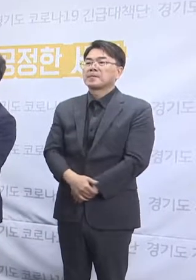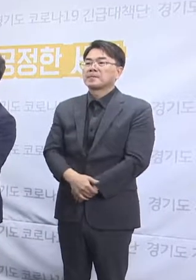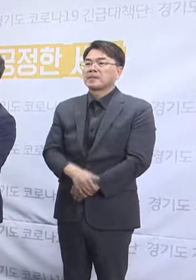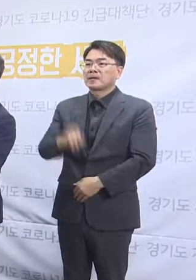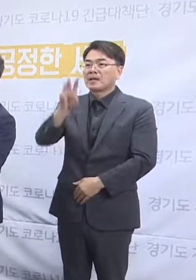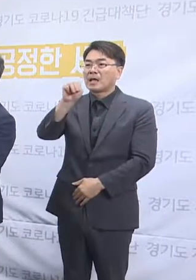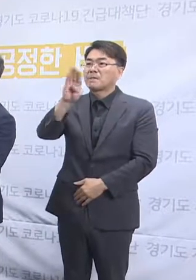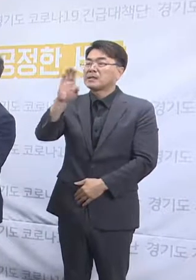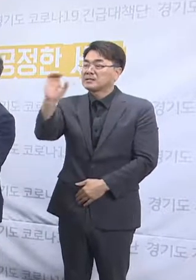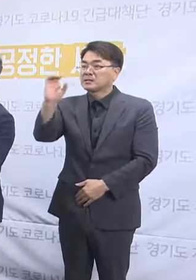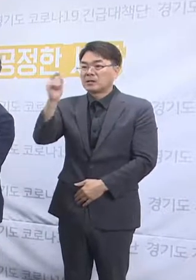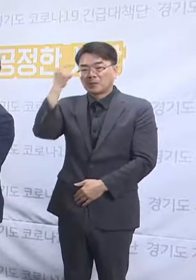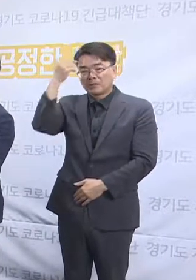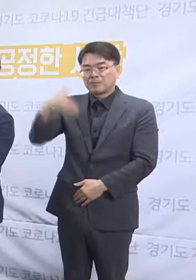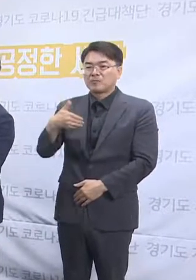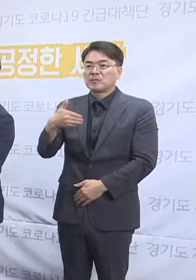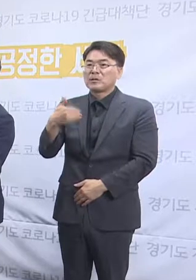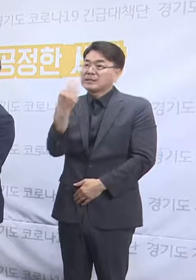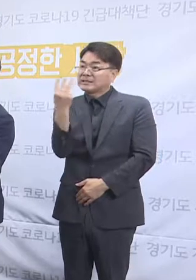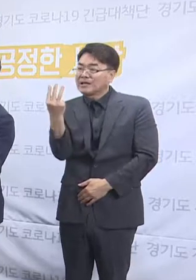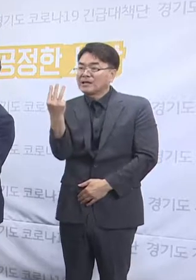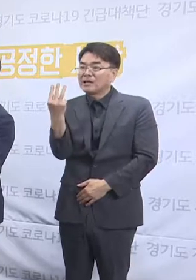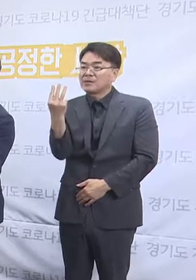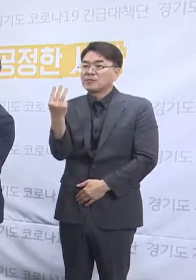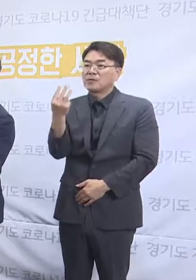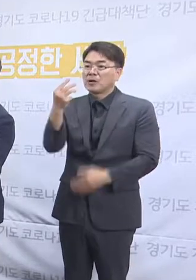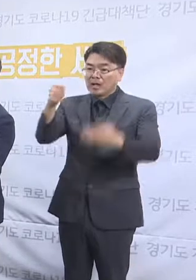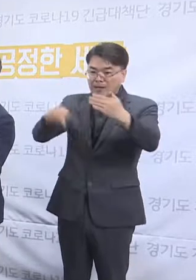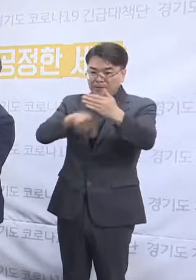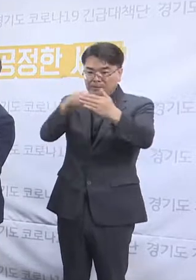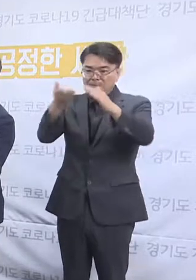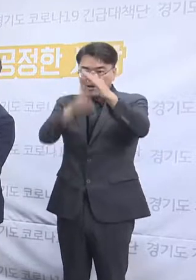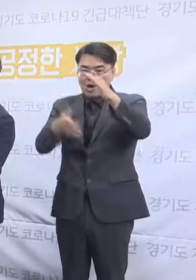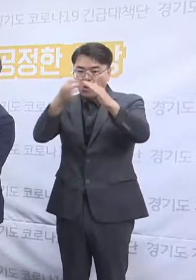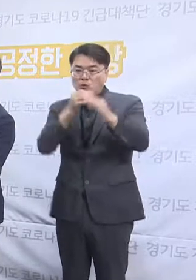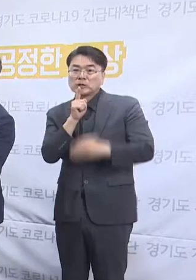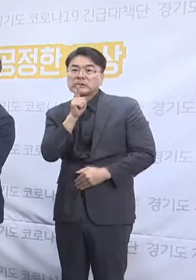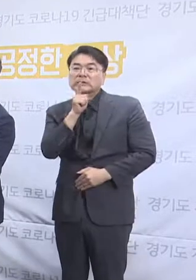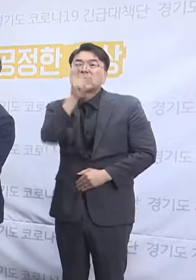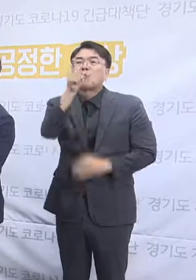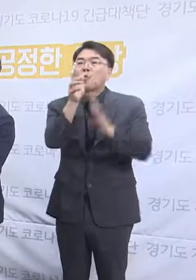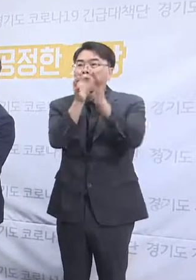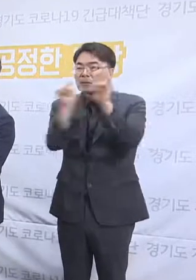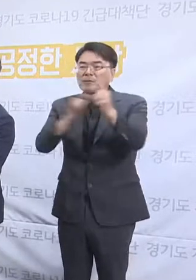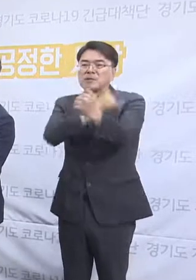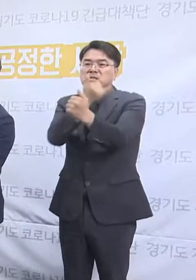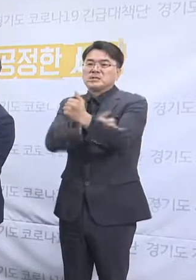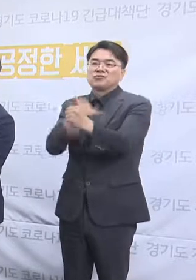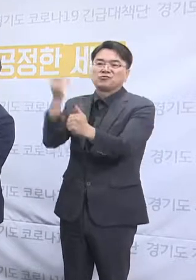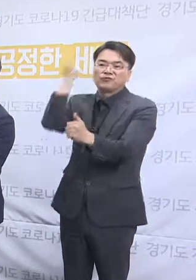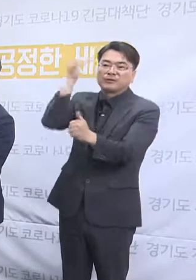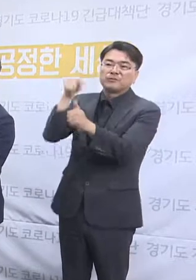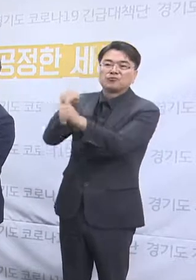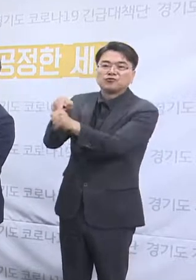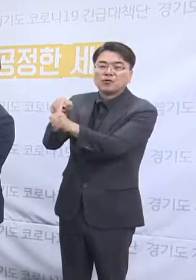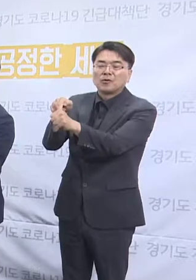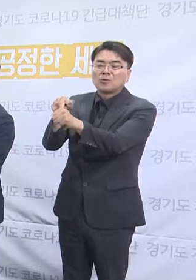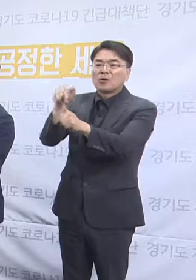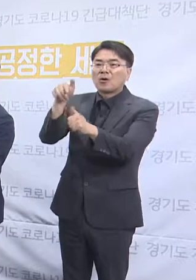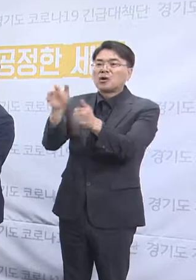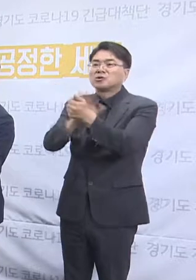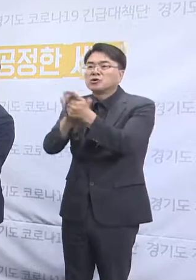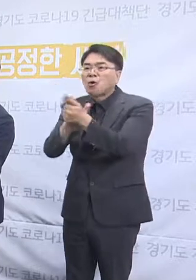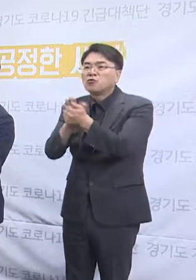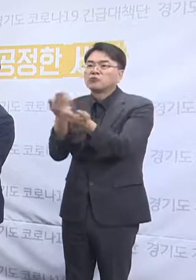mbc 홍의표 기자님의 질문을 3개 해주셨습니다. 내부 공익재보 직원들에 대한 인권침해, 처우개선 문제에 대해서